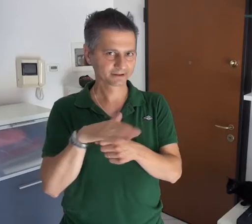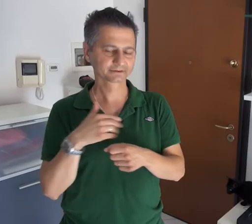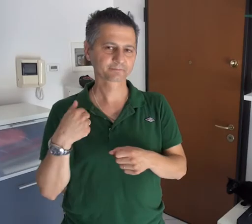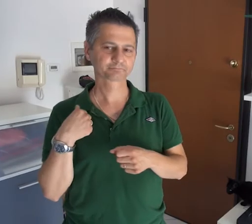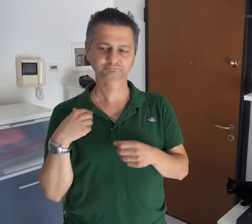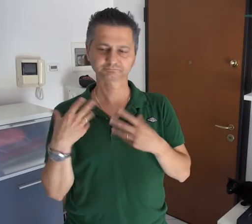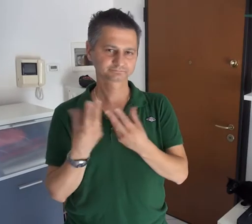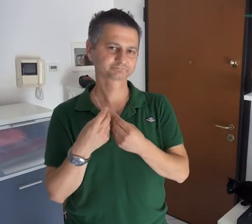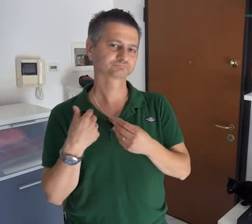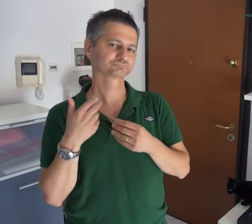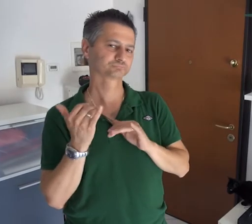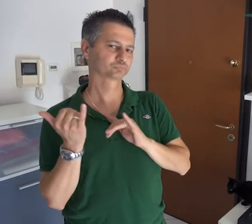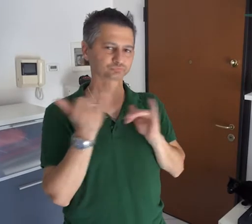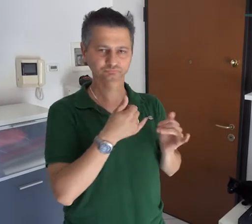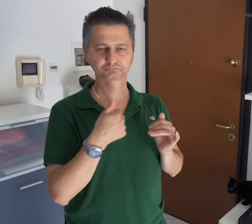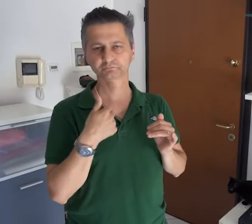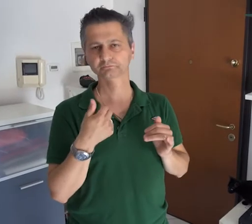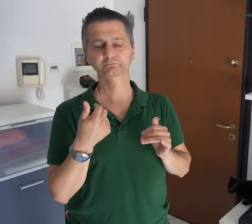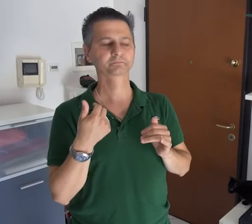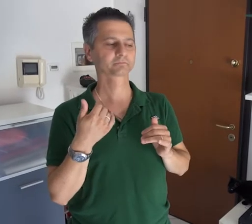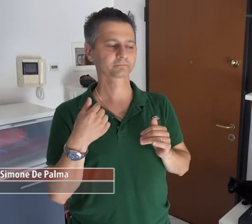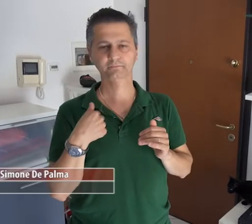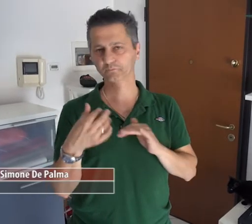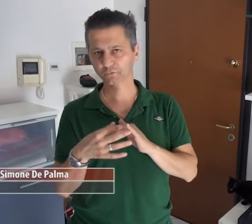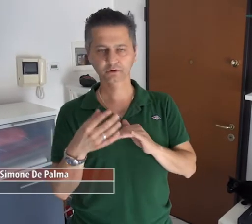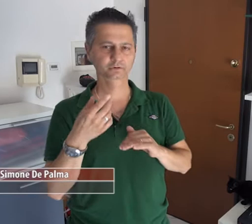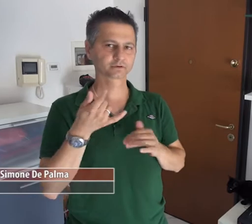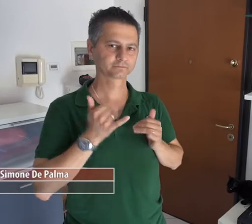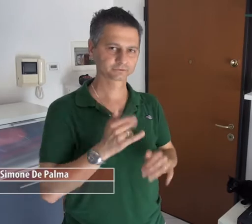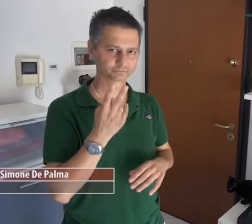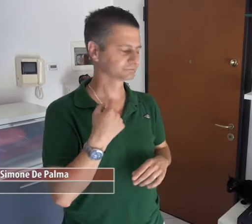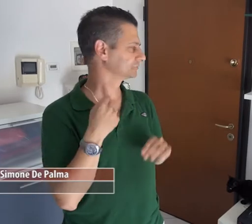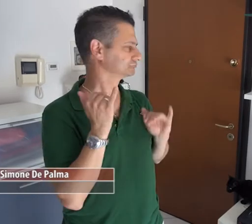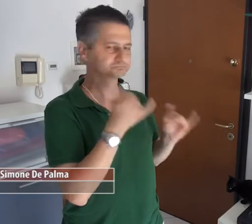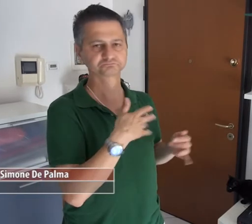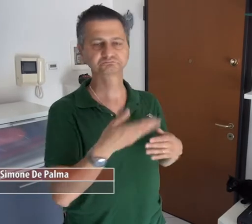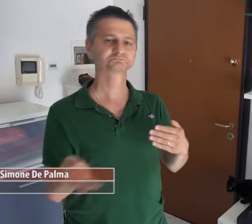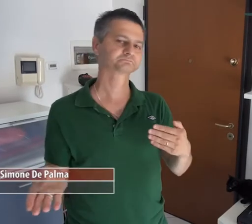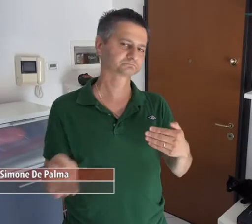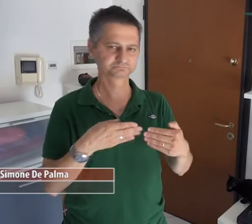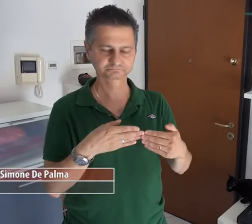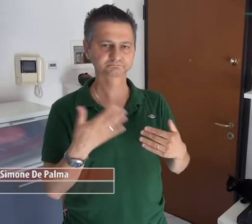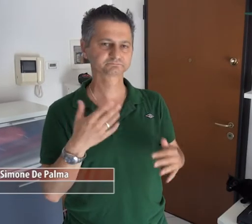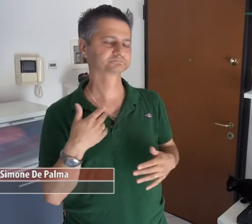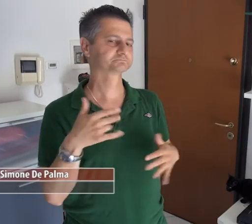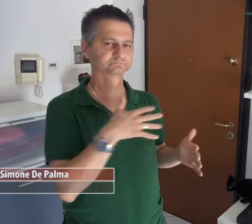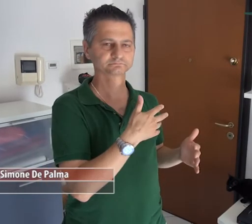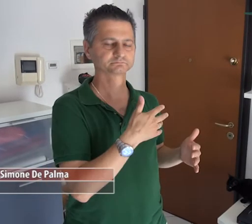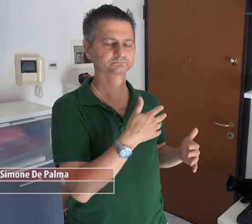Ero con la mia famiglia, eravamo tutti insieme, siamo usciti da casa, mia moglie e i miei due figli e ho chiuso la porta.